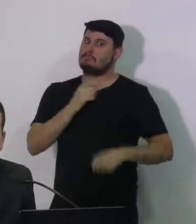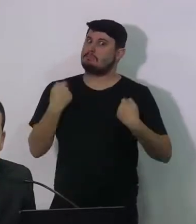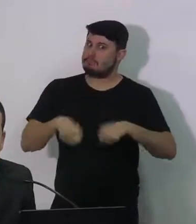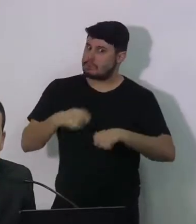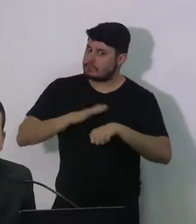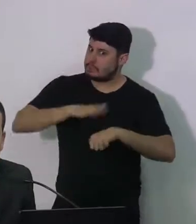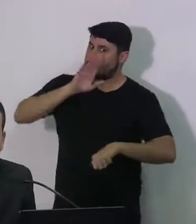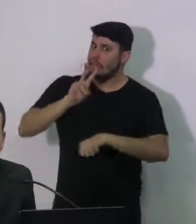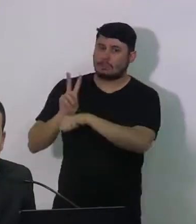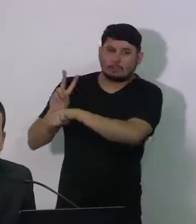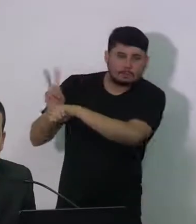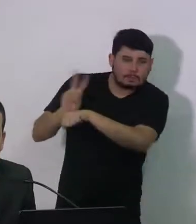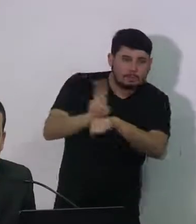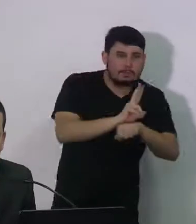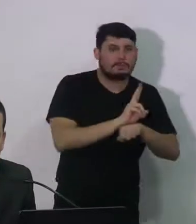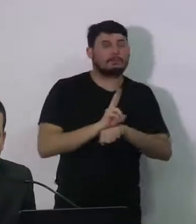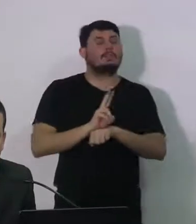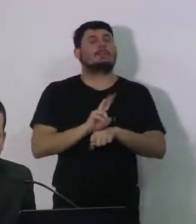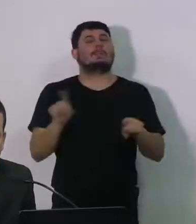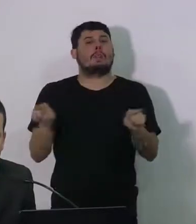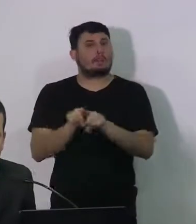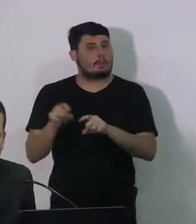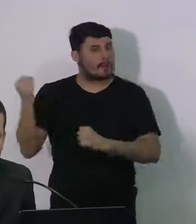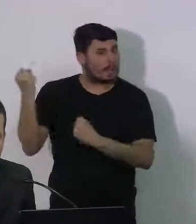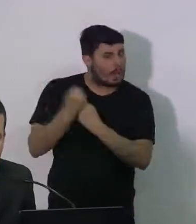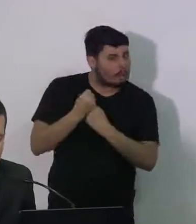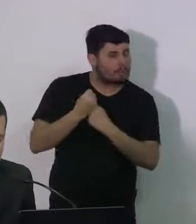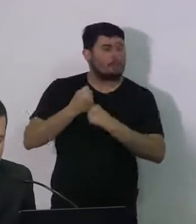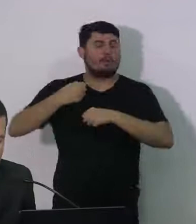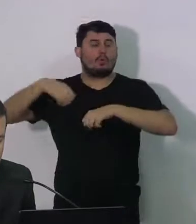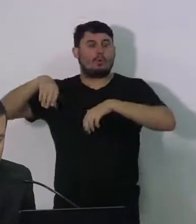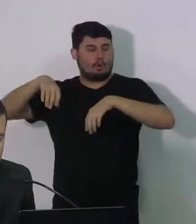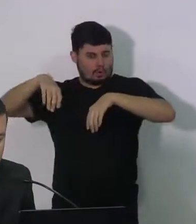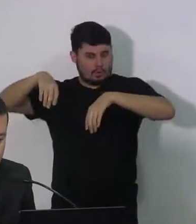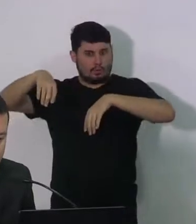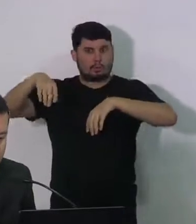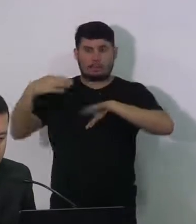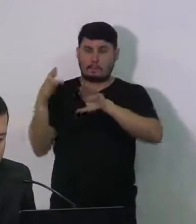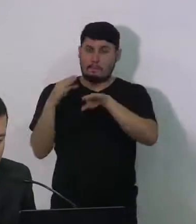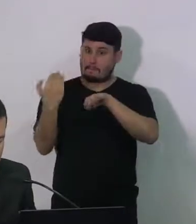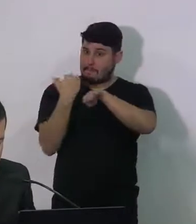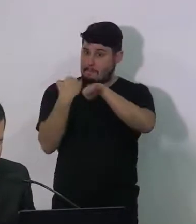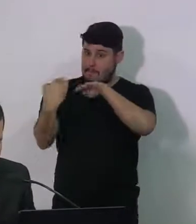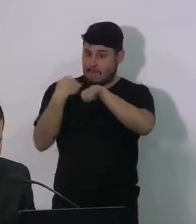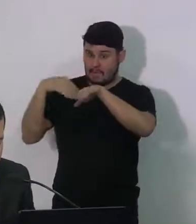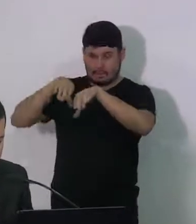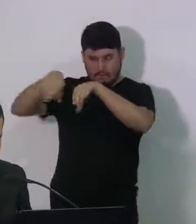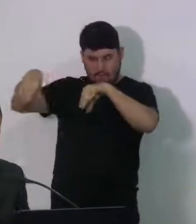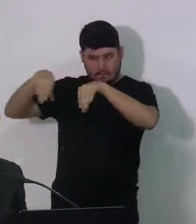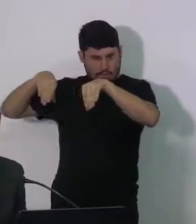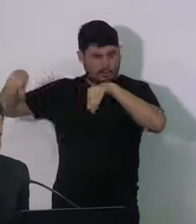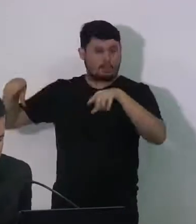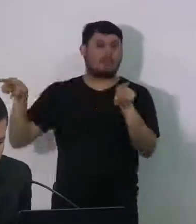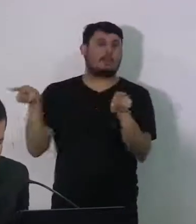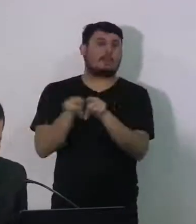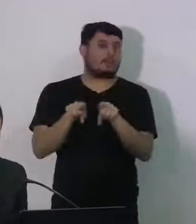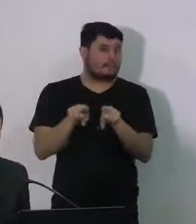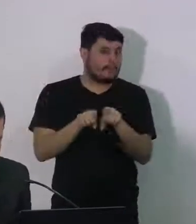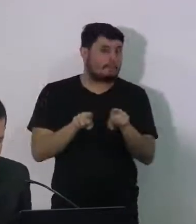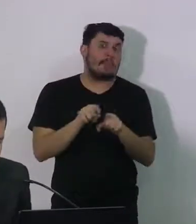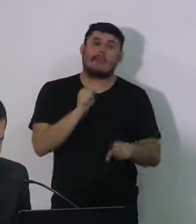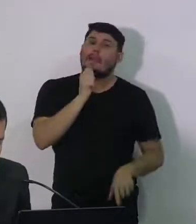dessa questão, no apoio às barreiras sanitárias, no trabalho para a dispersão da população que não